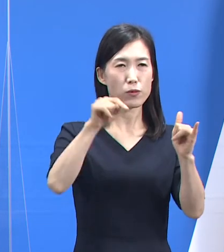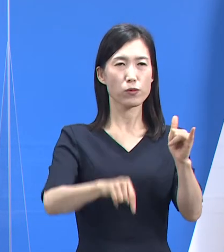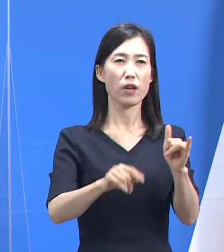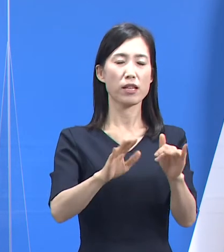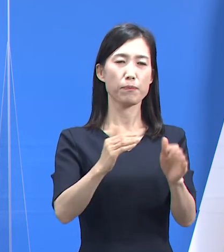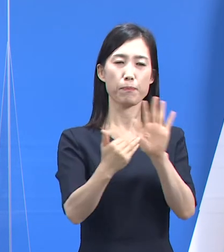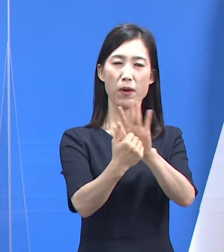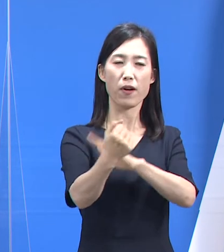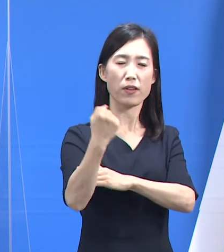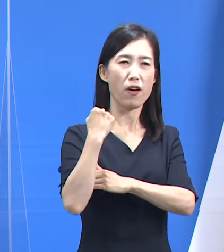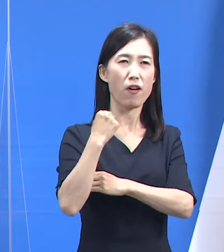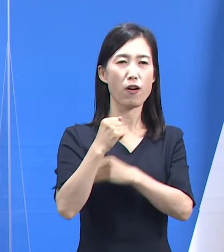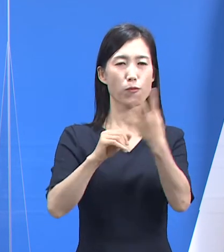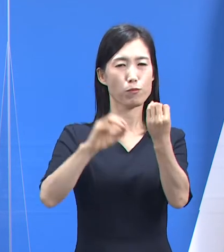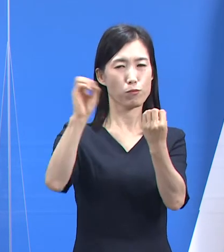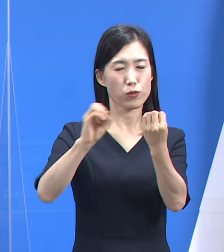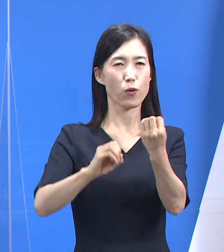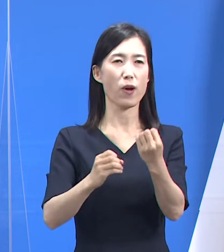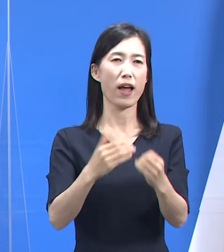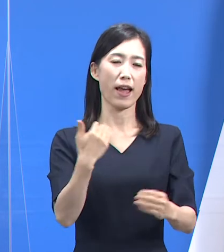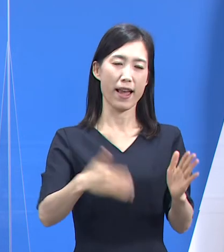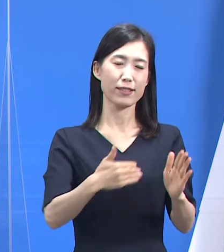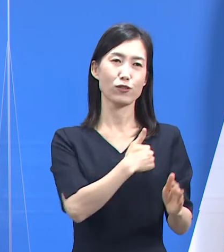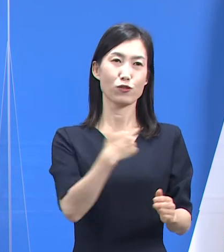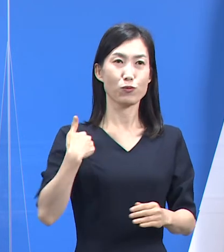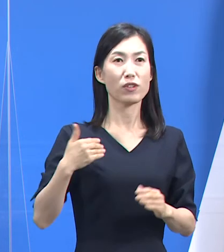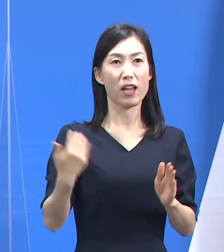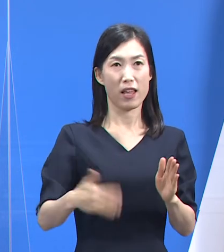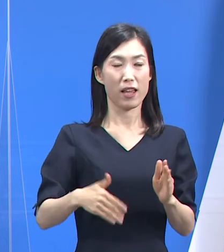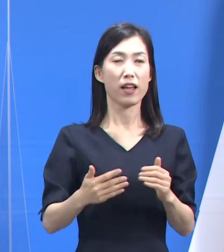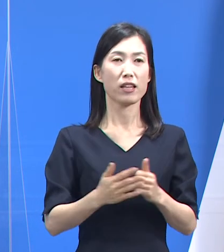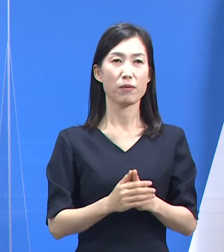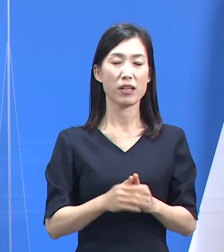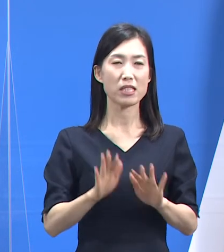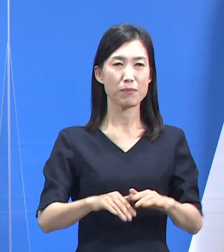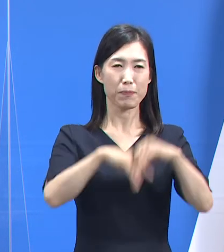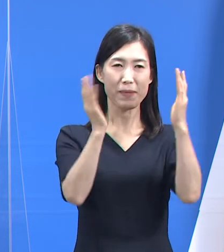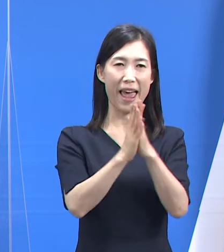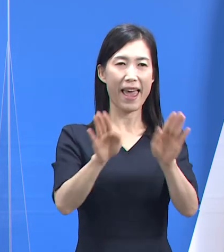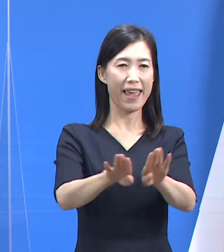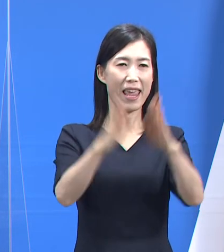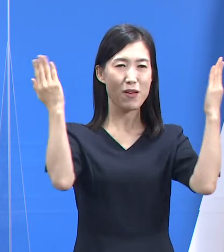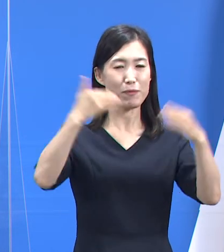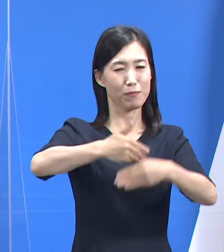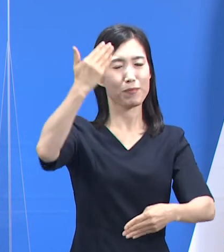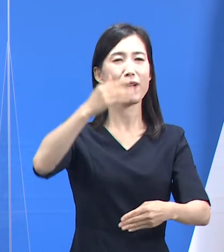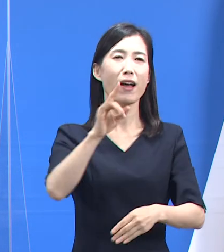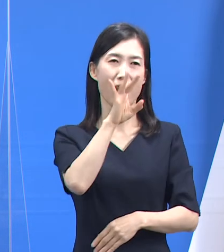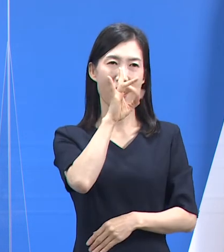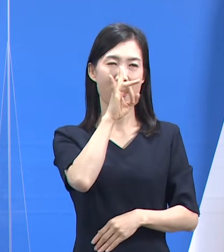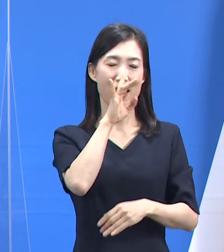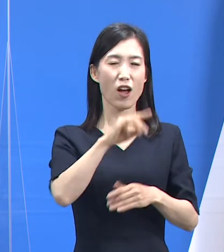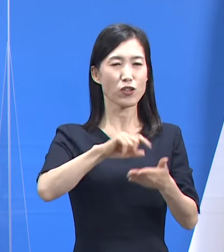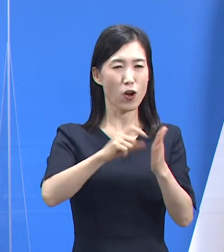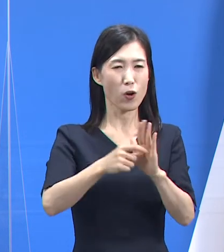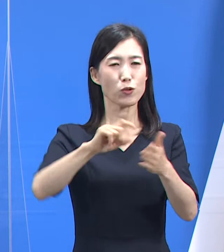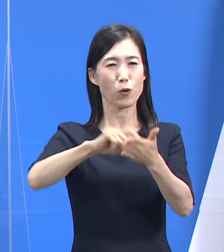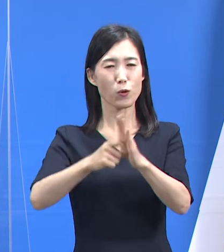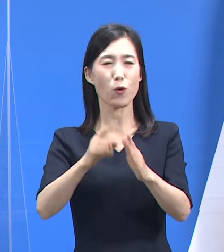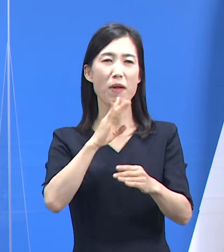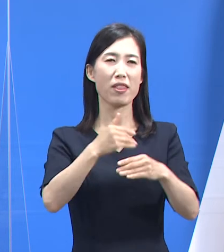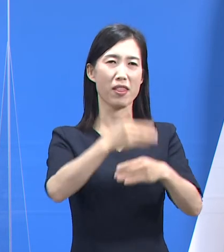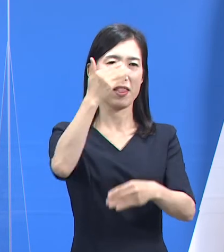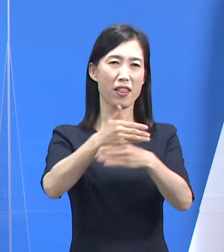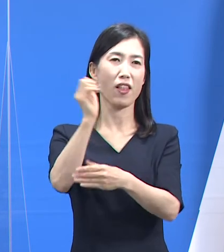획득률이 충분하지 않아 사회를 제한적으로 개방해 가는 중입니다. 아직 공교육이 정상